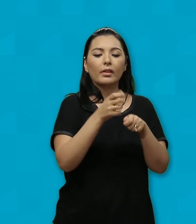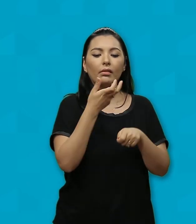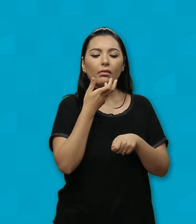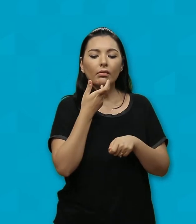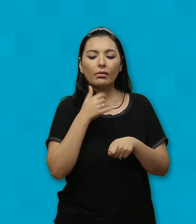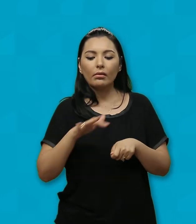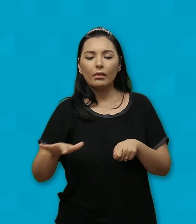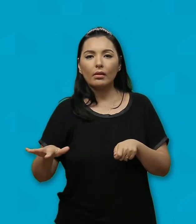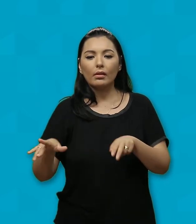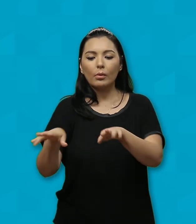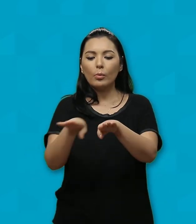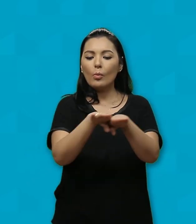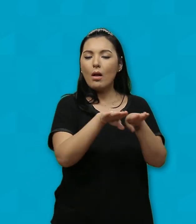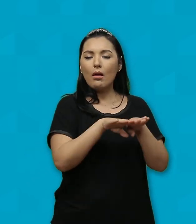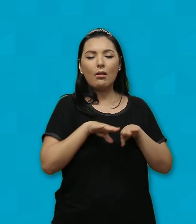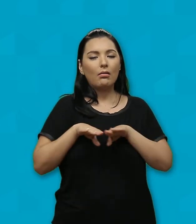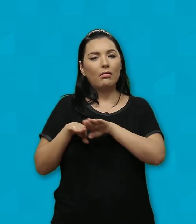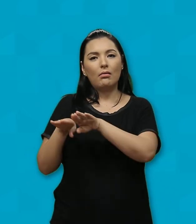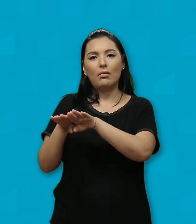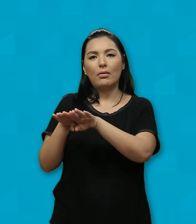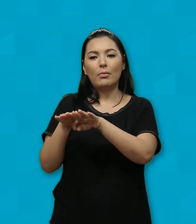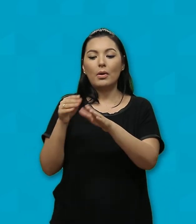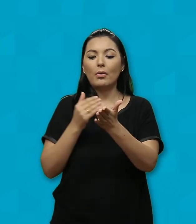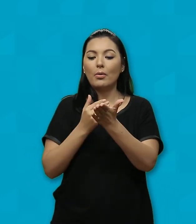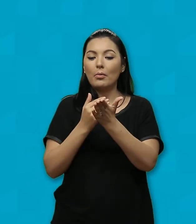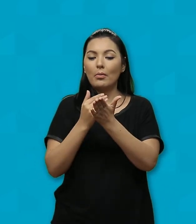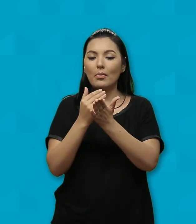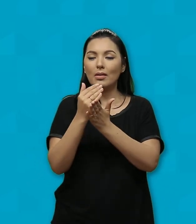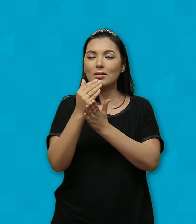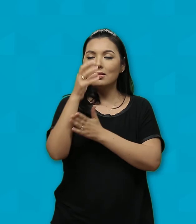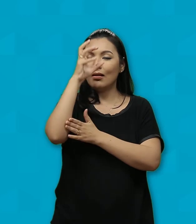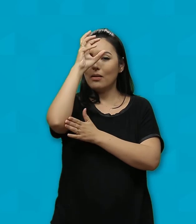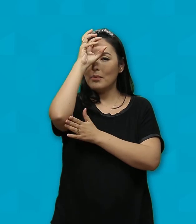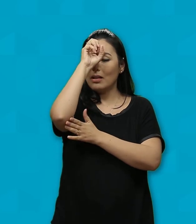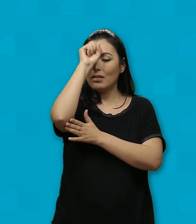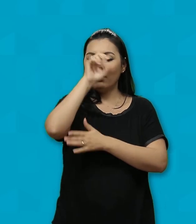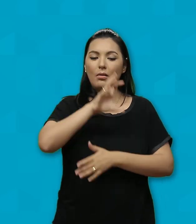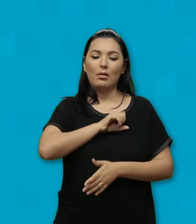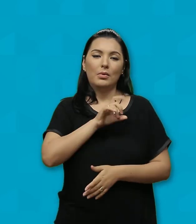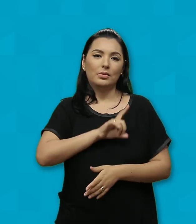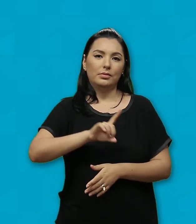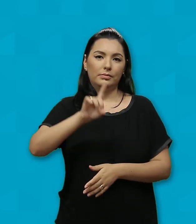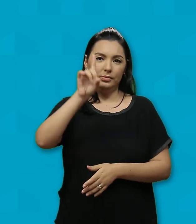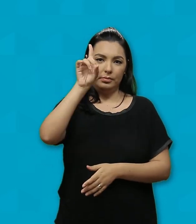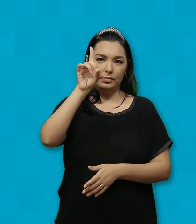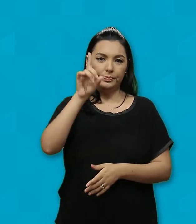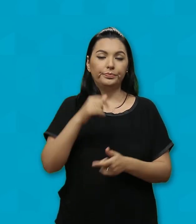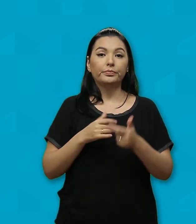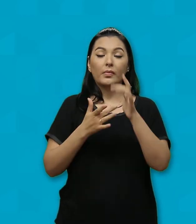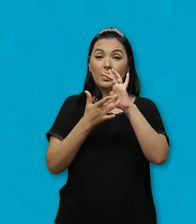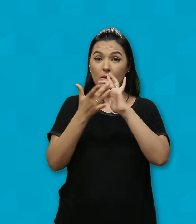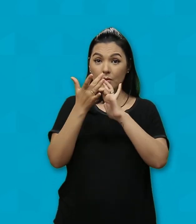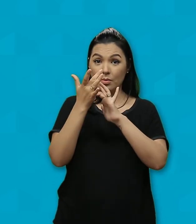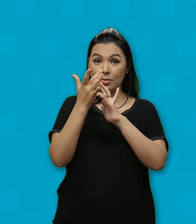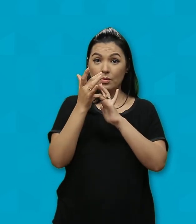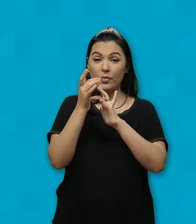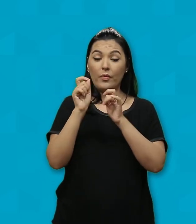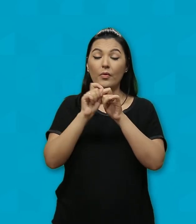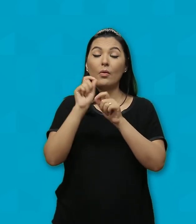Para engrandecê-los com o amor de Deus Em sua oração Jesus louva o Pai Que escondeu as coisas